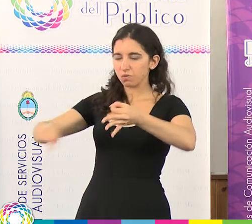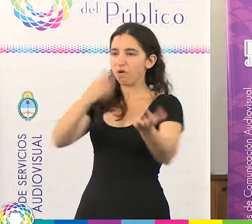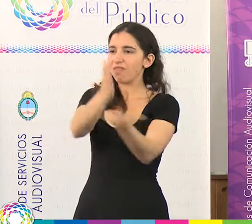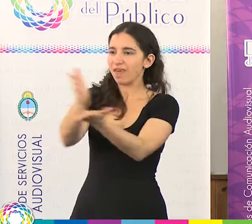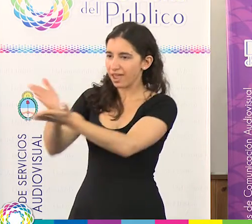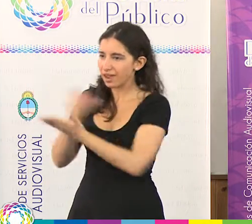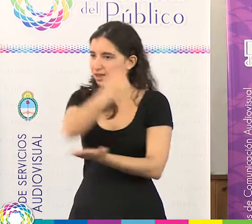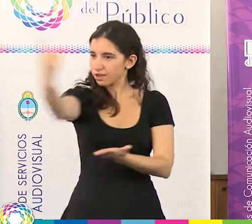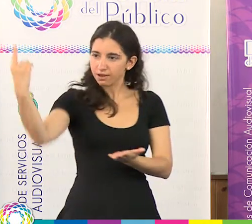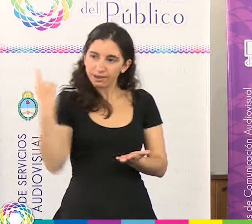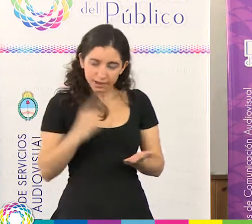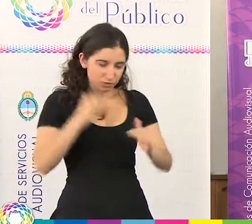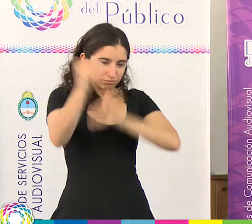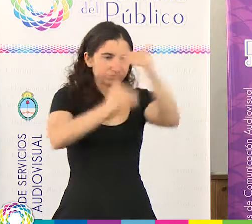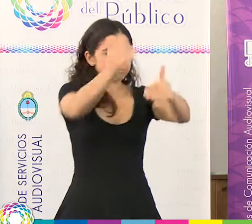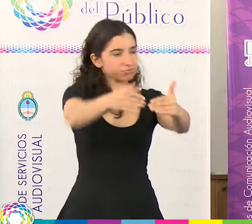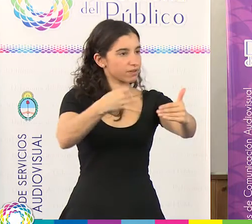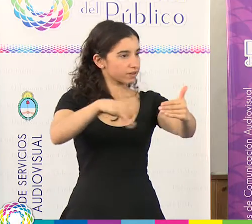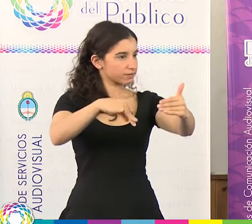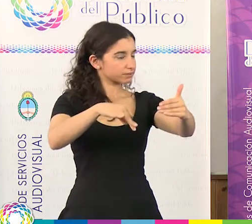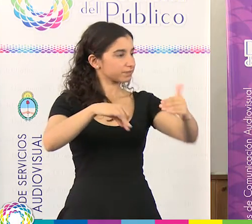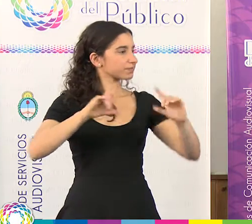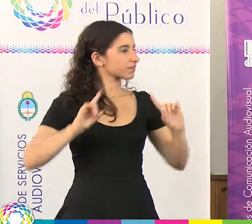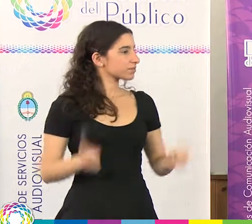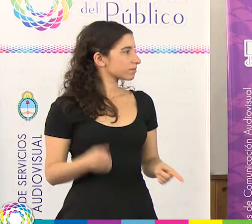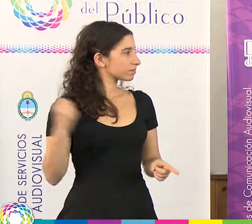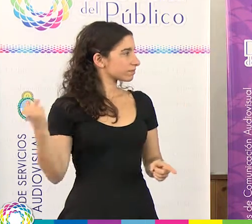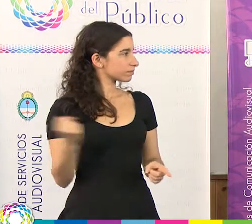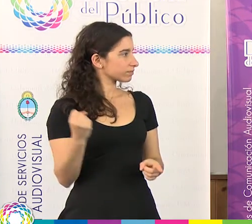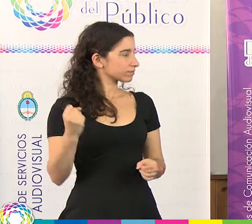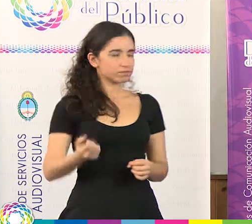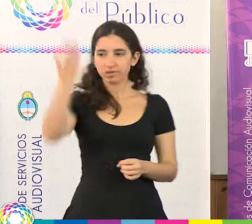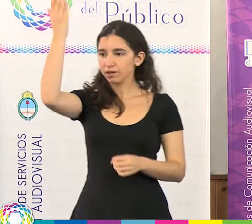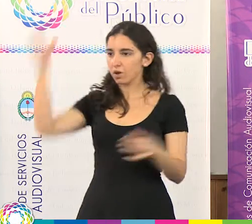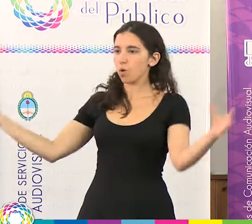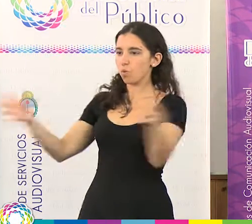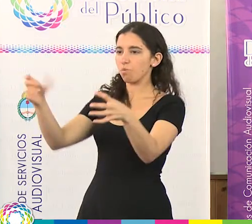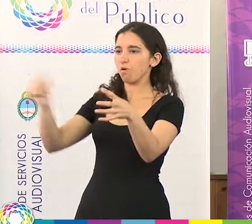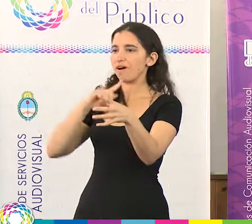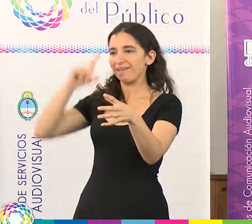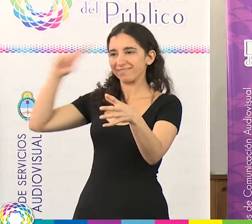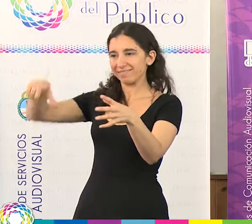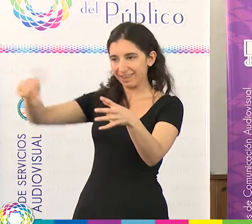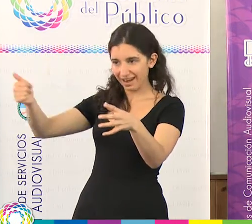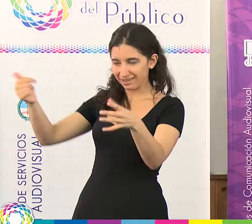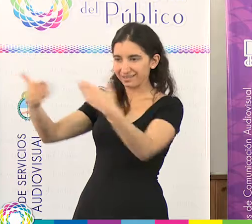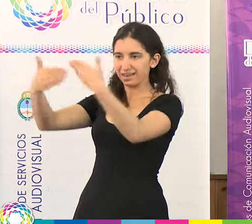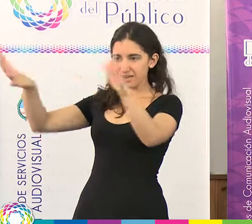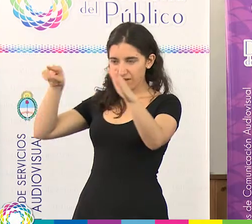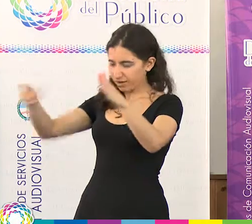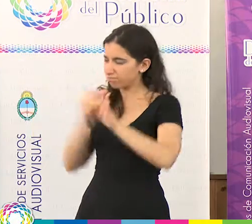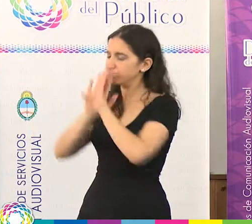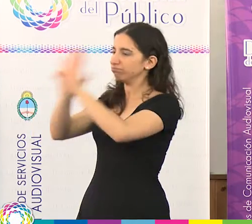como audiencia y como ciudadanos. Y por último, solidarizarme con Antena Libre, que está viviendo esta situación, que